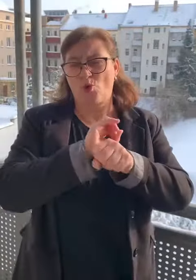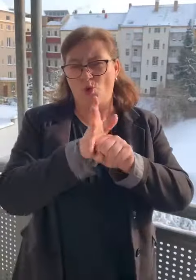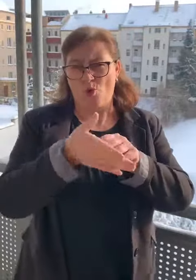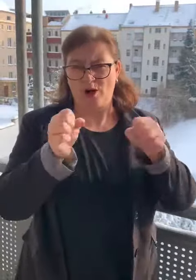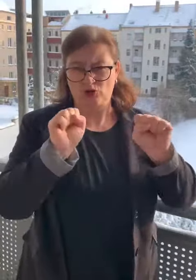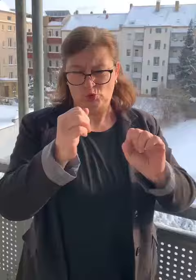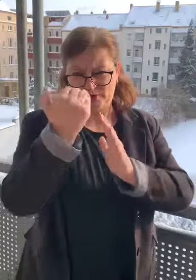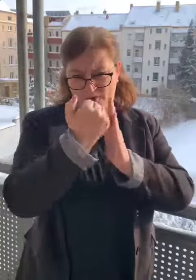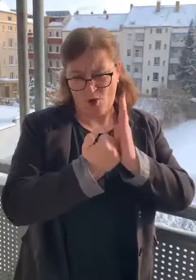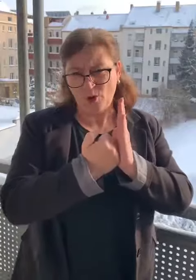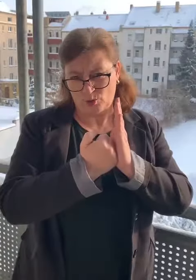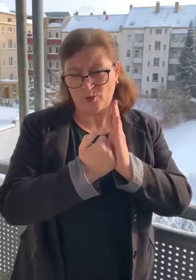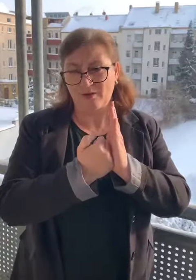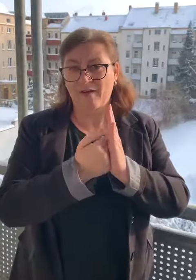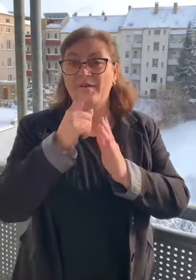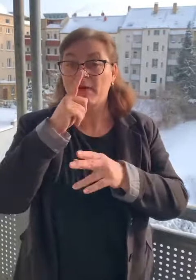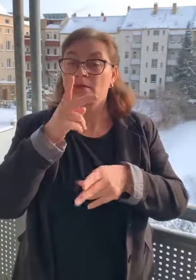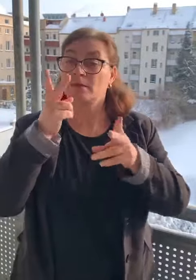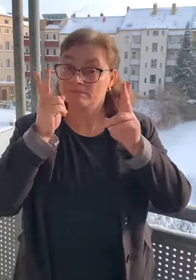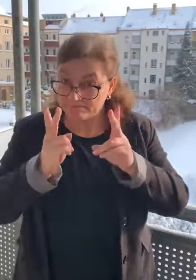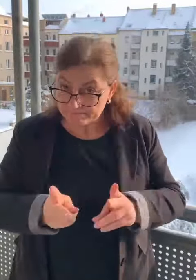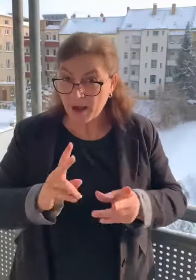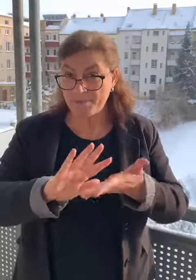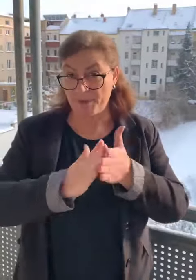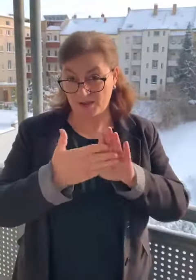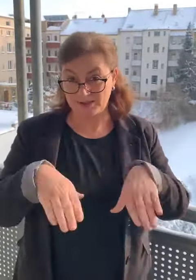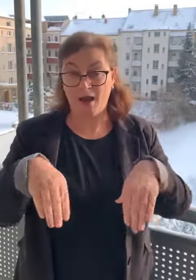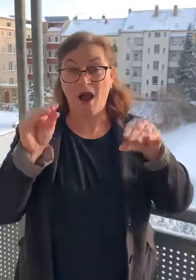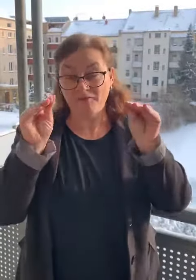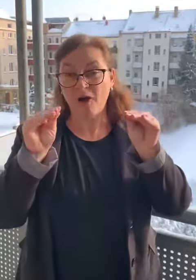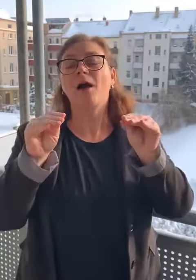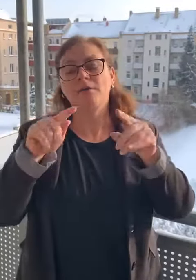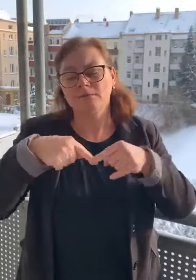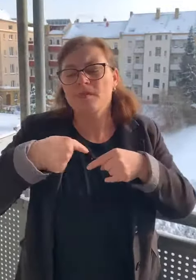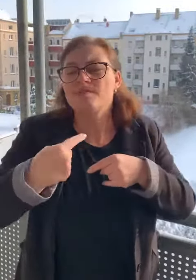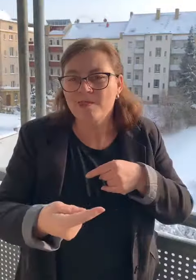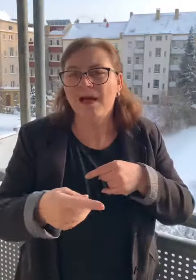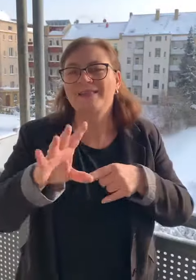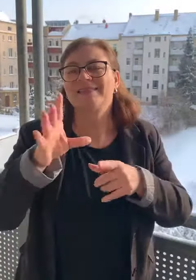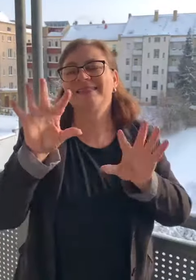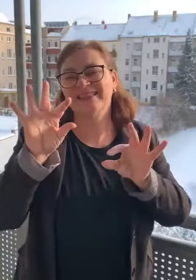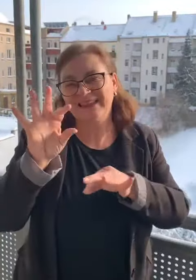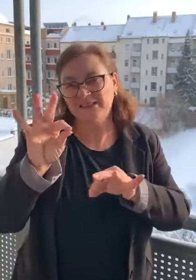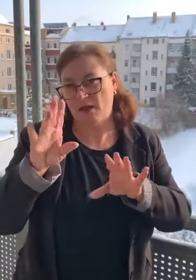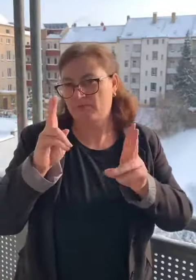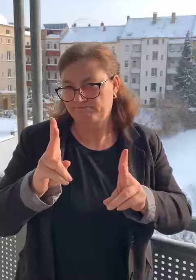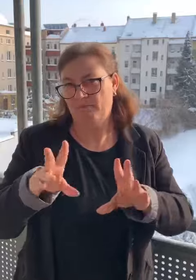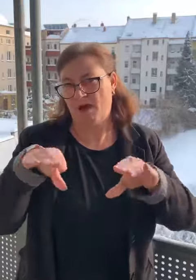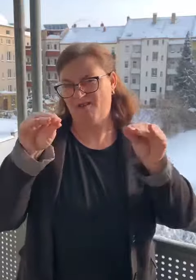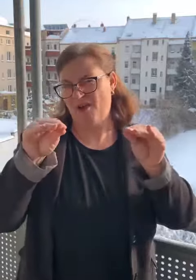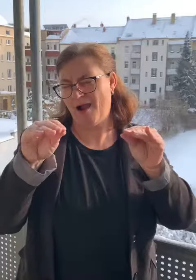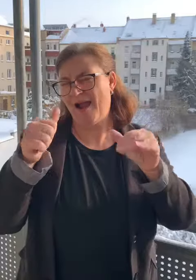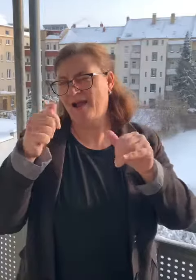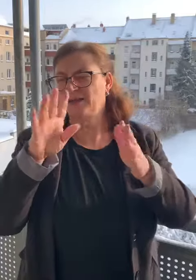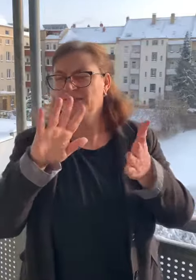beginnen, dann erst am Dienstag, den 16.2.2021. Wir werden am Ende der Woche eine Tabelle veröffentlichen.